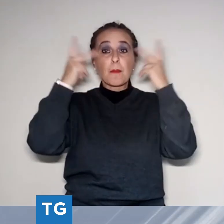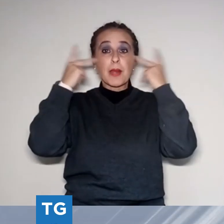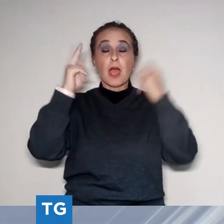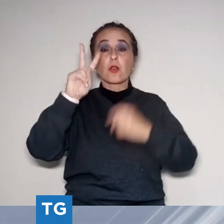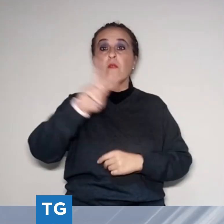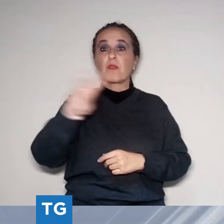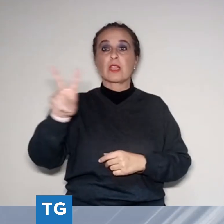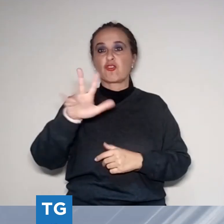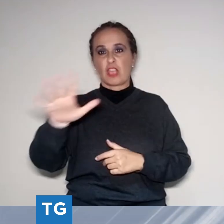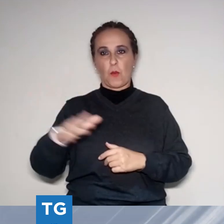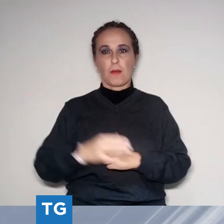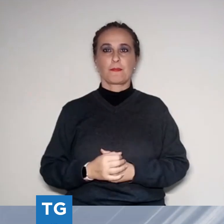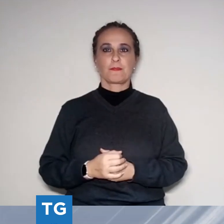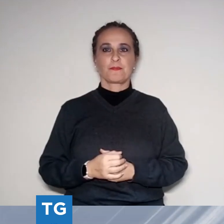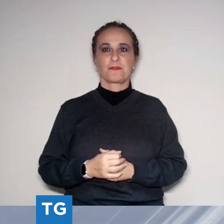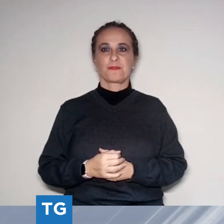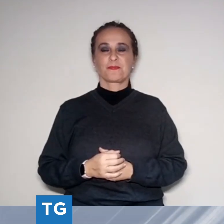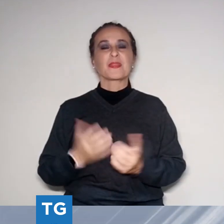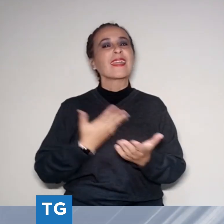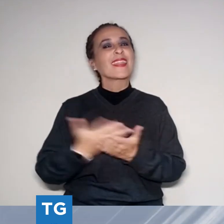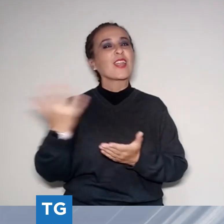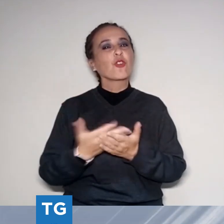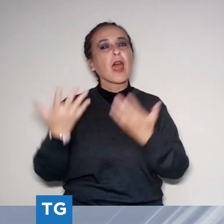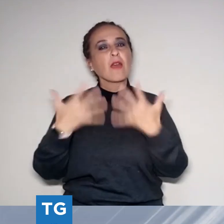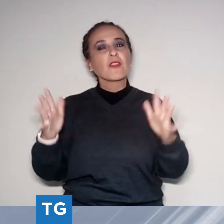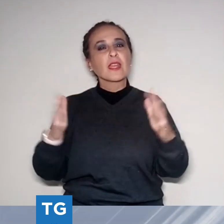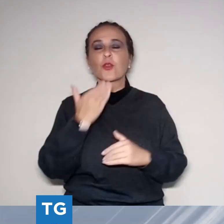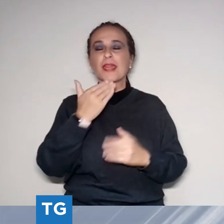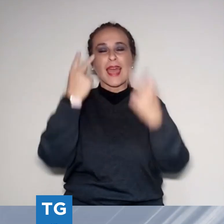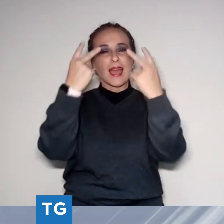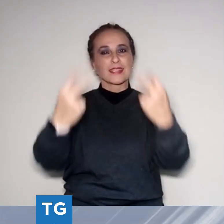È tutto per il Tg Provincia, grazie per l'attenzione e buona serata.